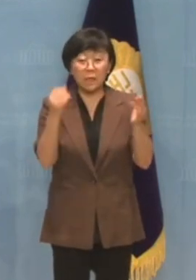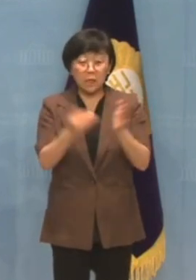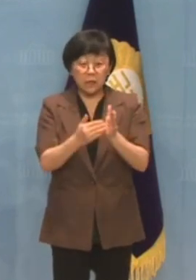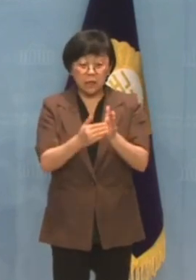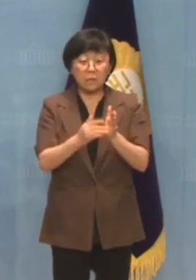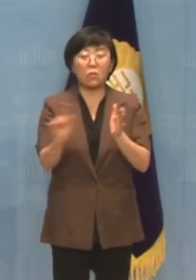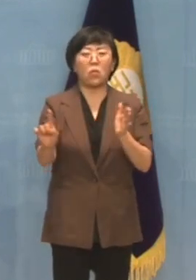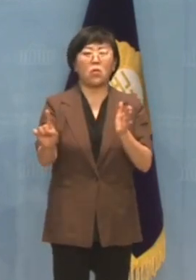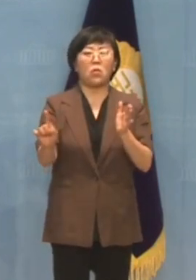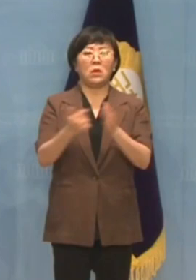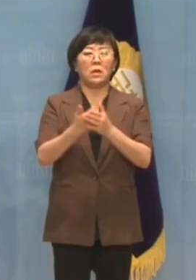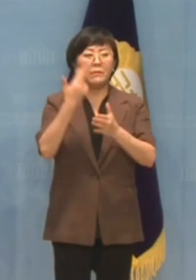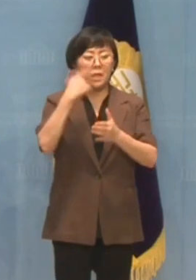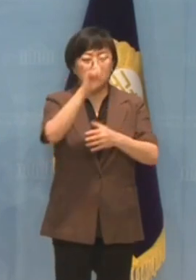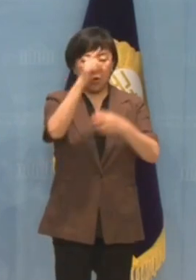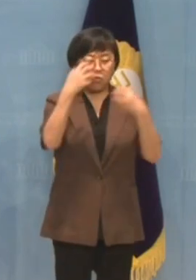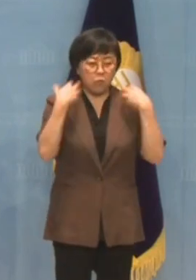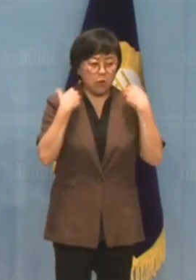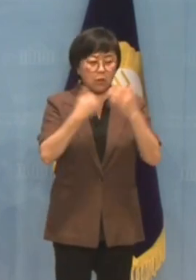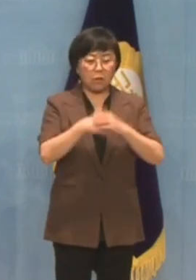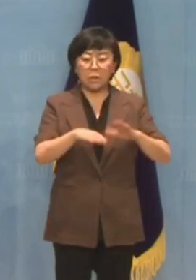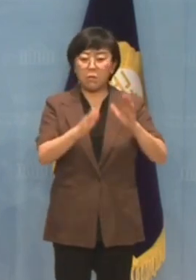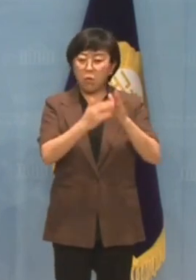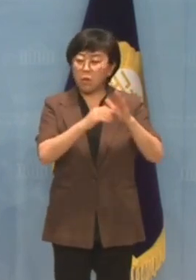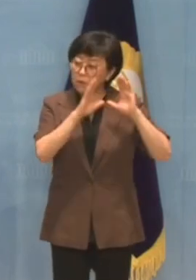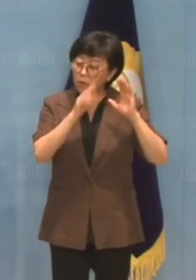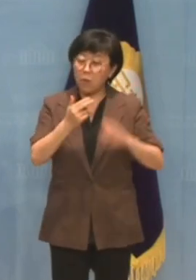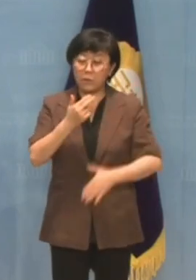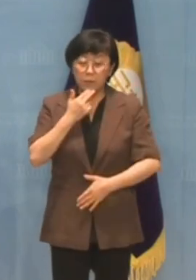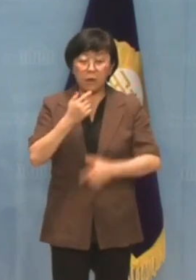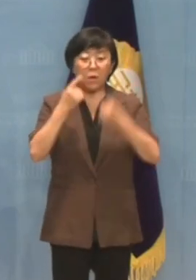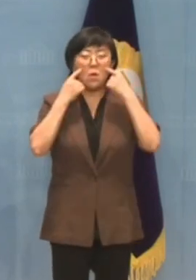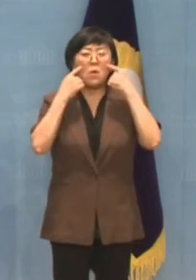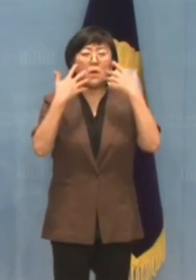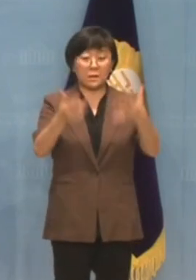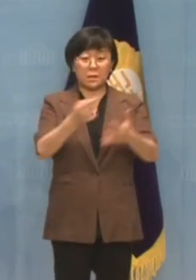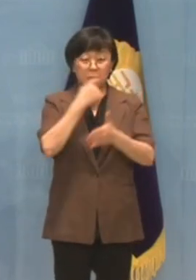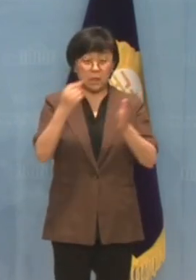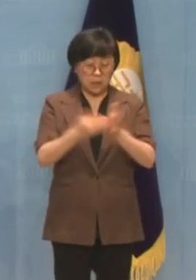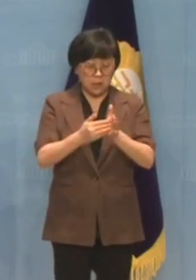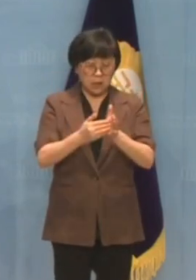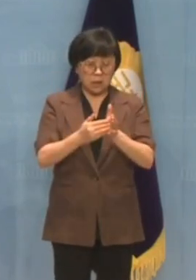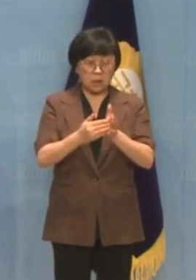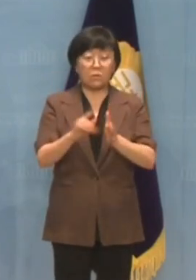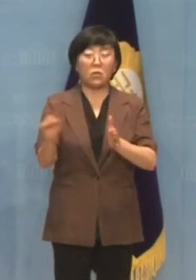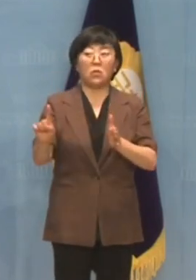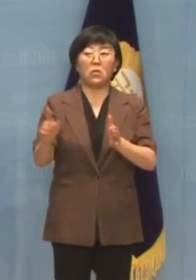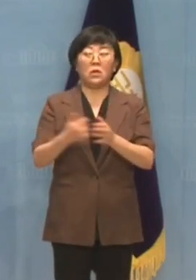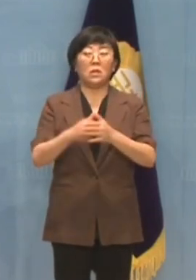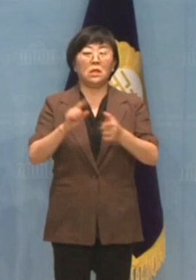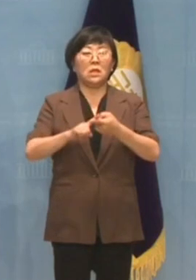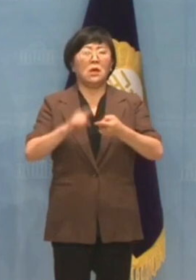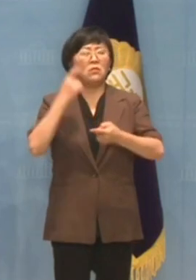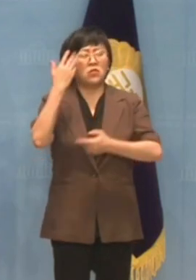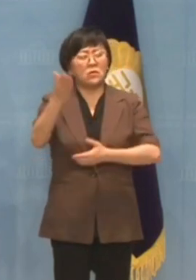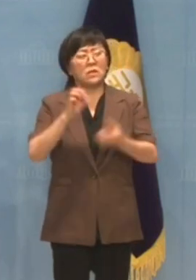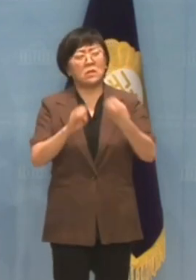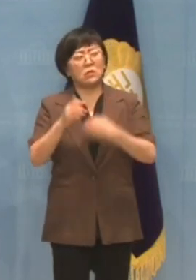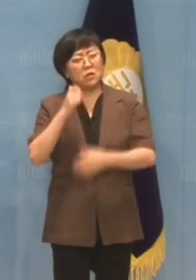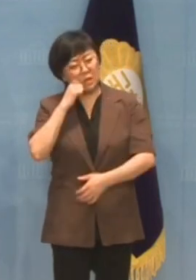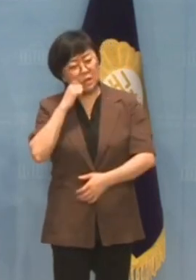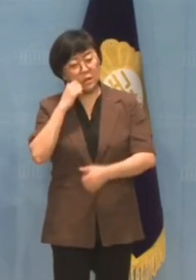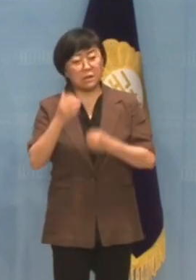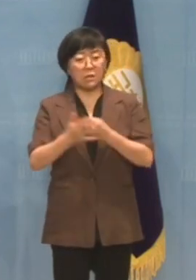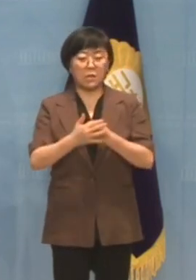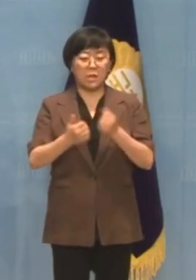미 정보기관에 도청이 없었다는 것도 분명히 확인했습니까 이 같은 물음에 답하지 못한다면